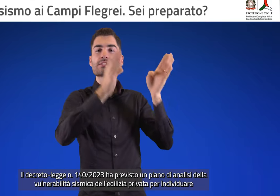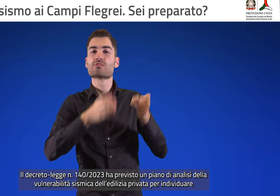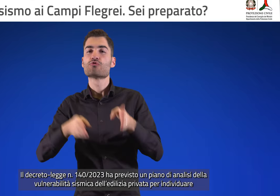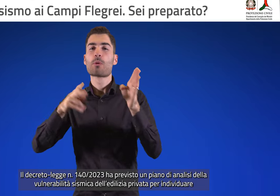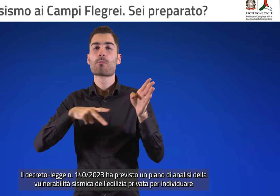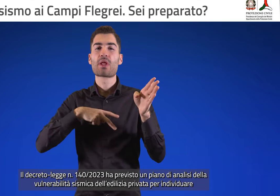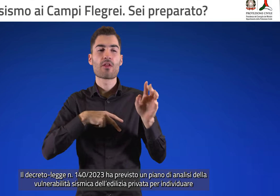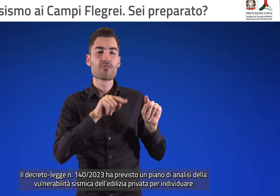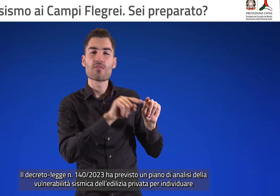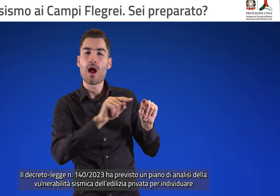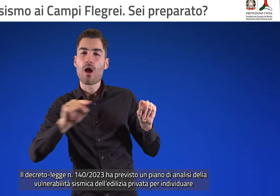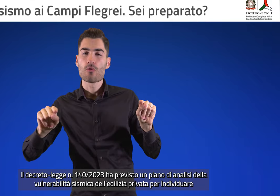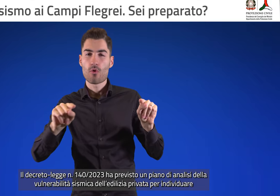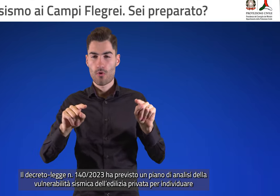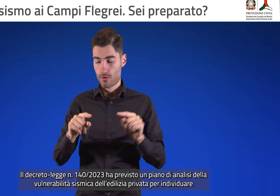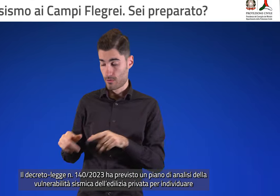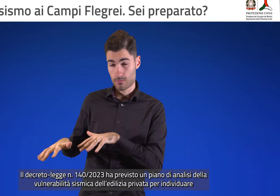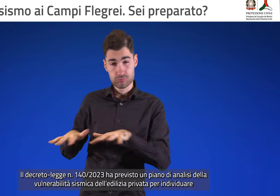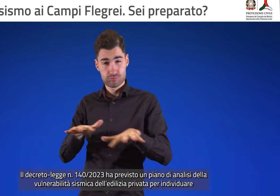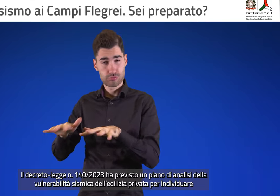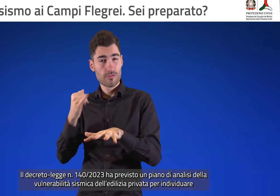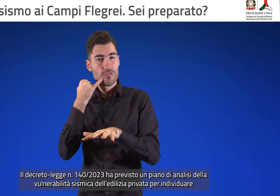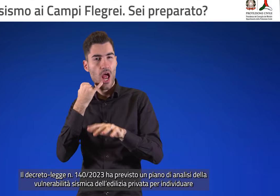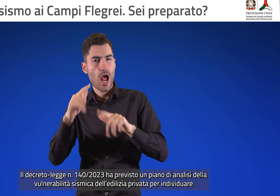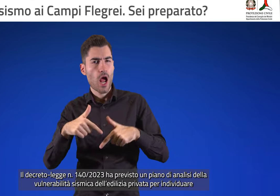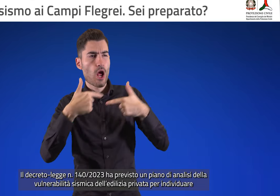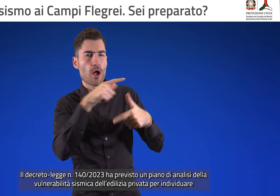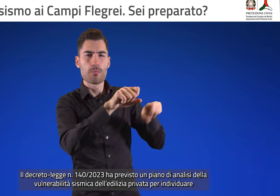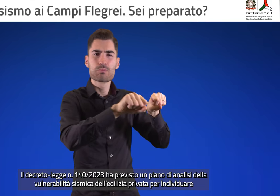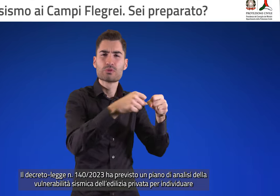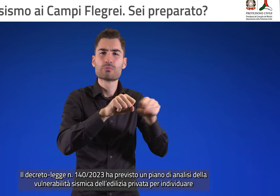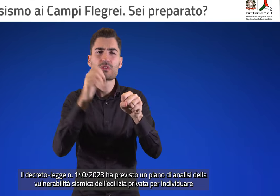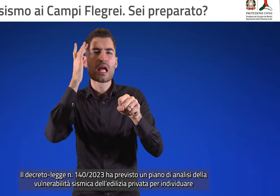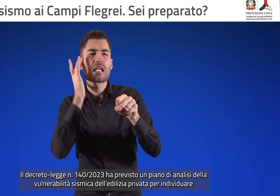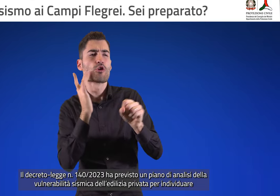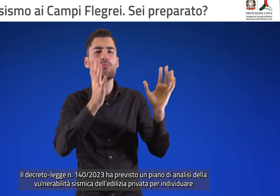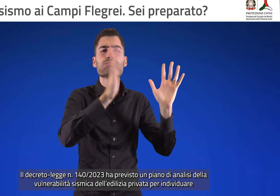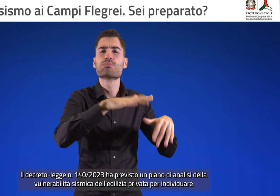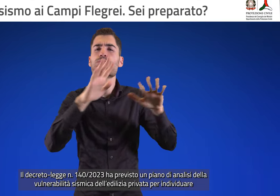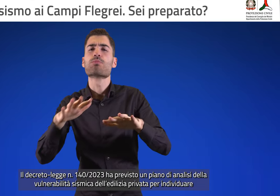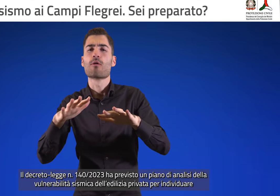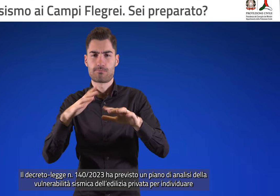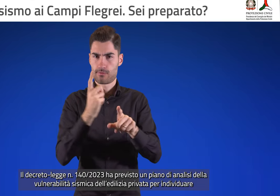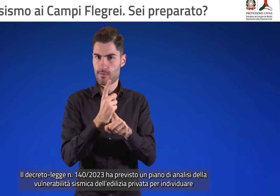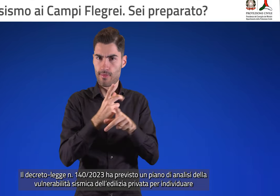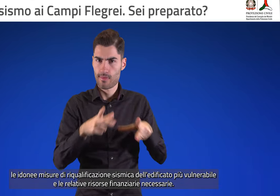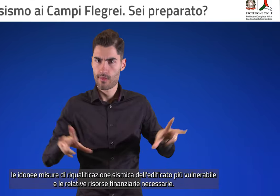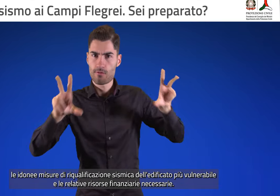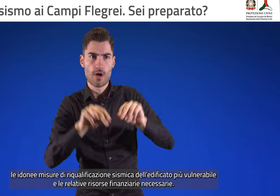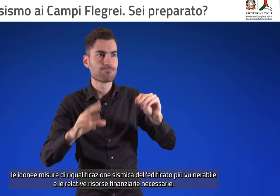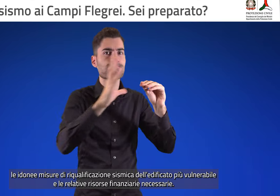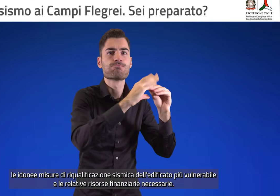per individuare le idonee misure di riqualificazione sismica dell'edificato più vulnerabile